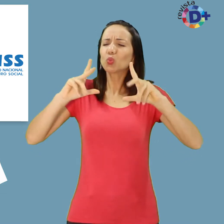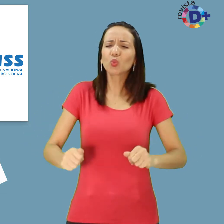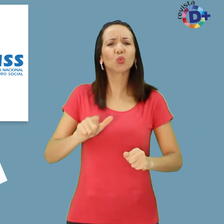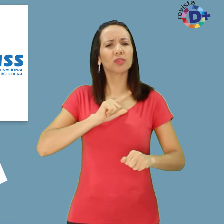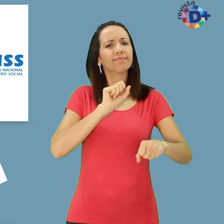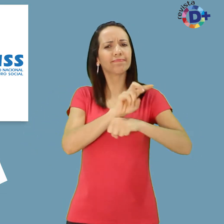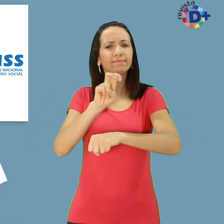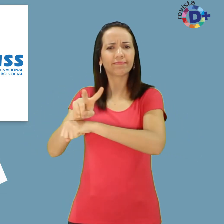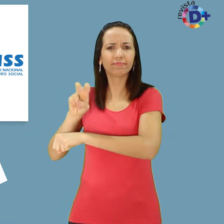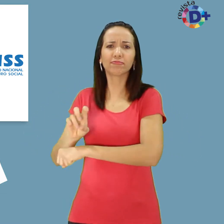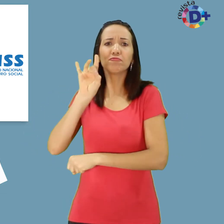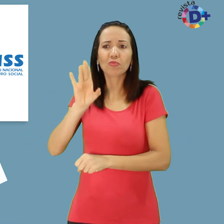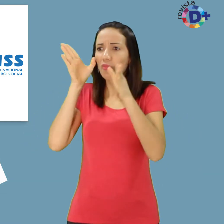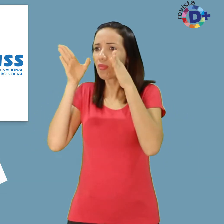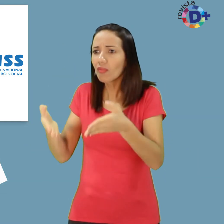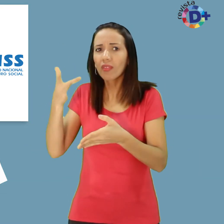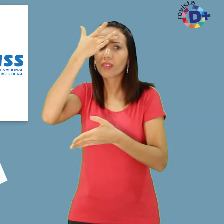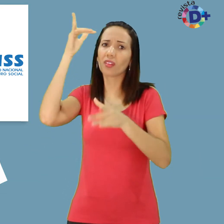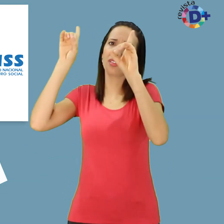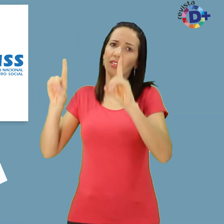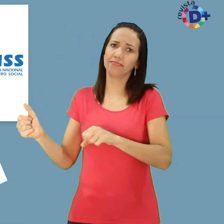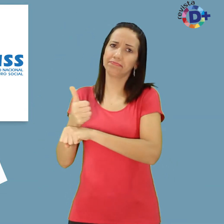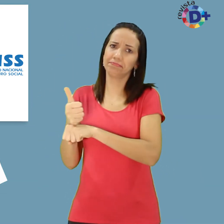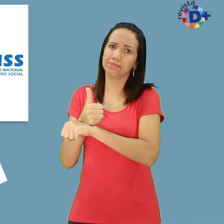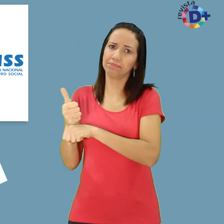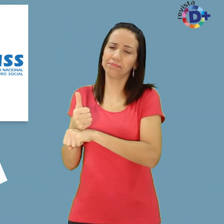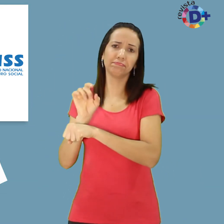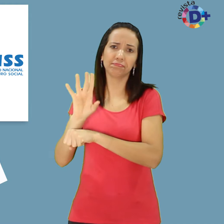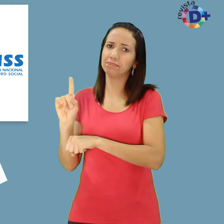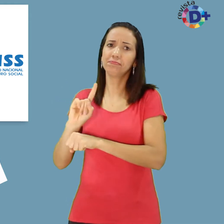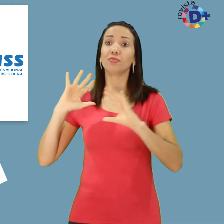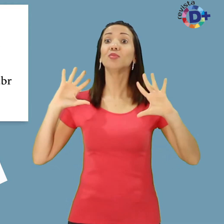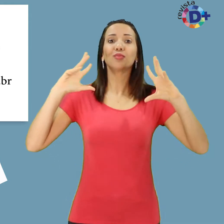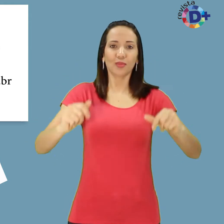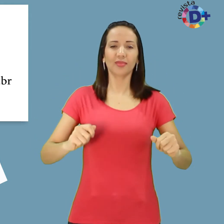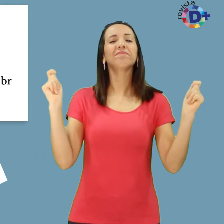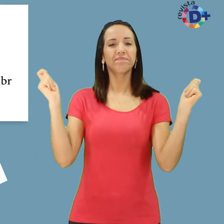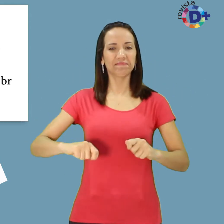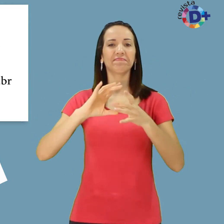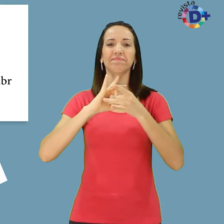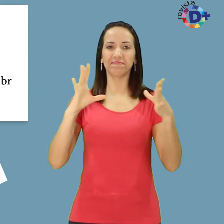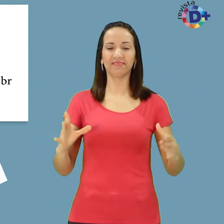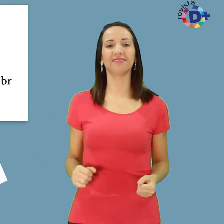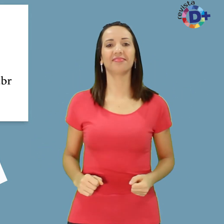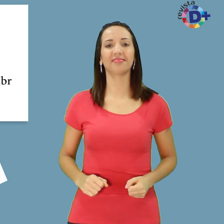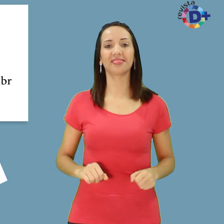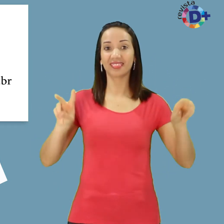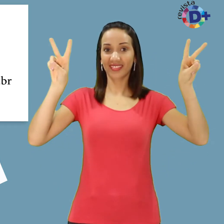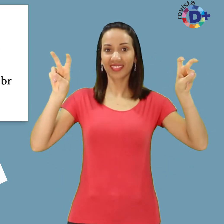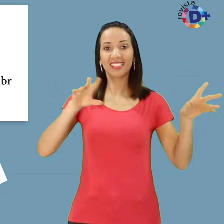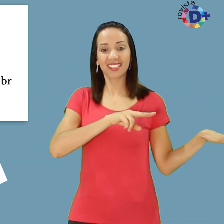desejarem e não apenas as destinadas para profissionais com deficiência. Semana da inclusão Data